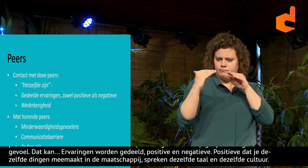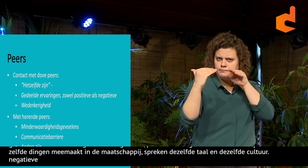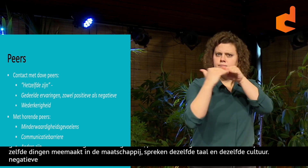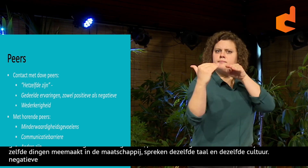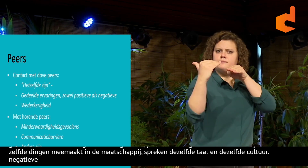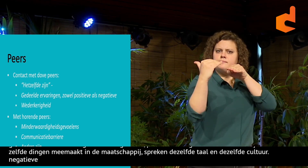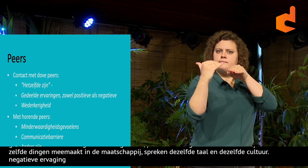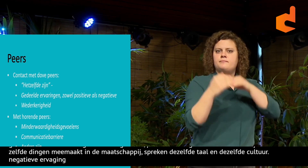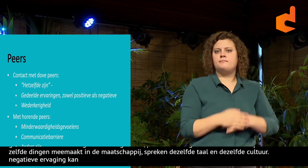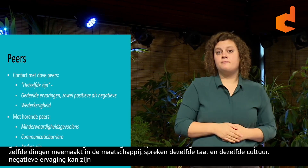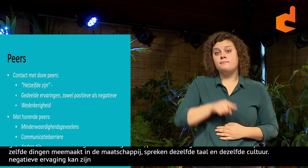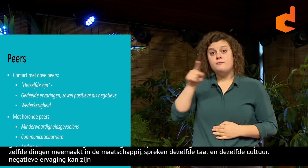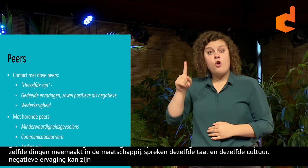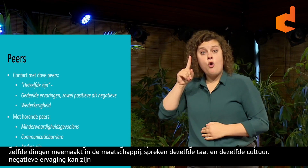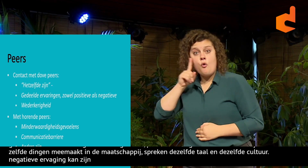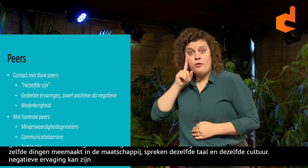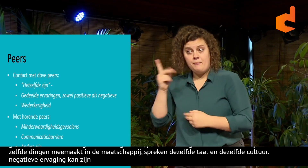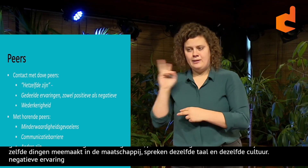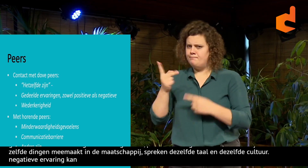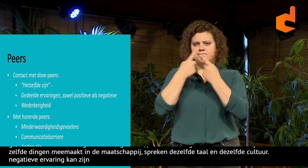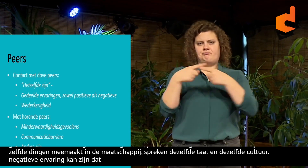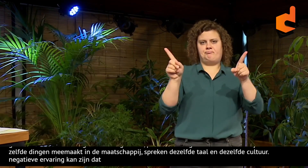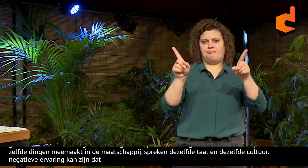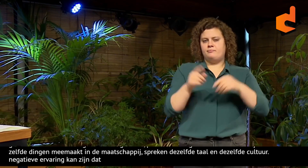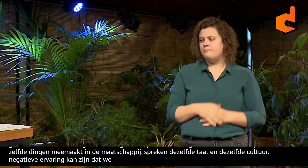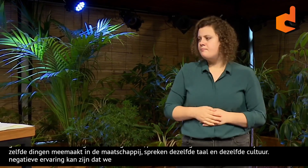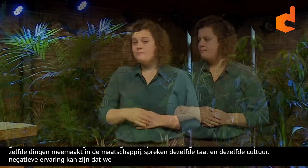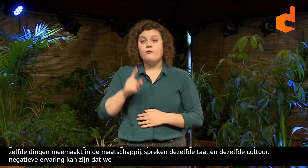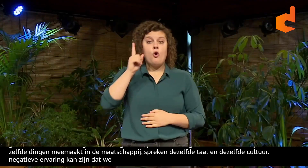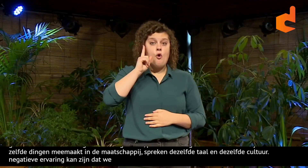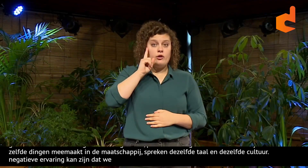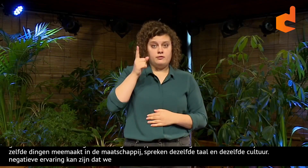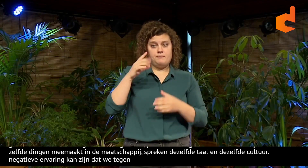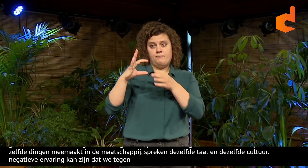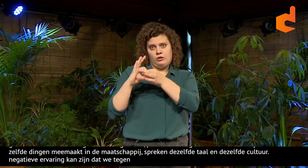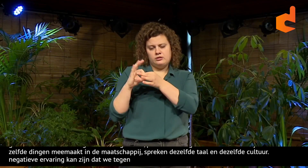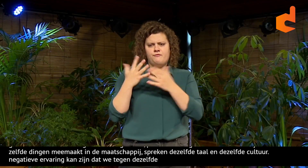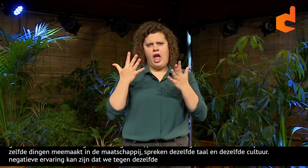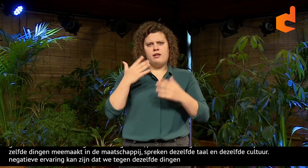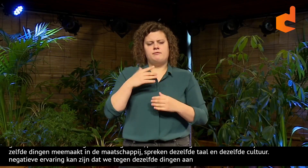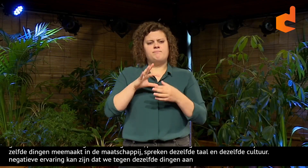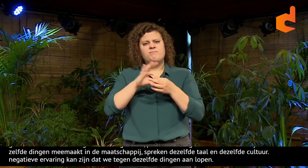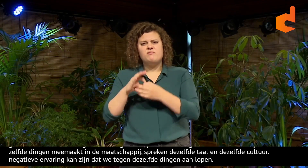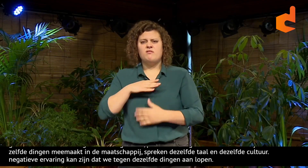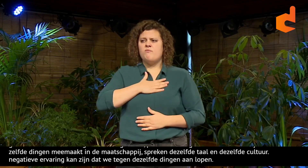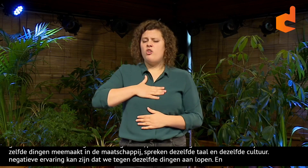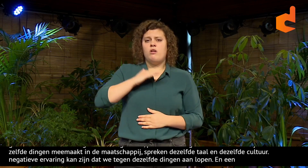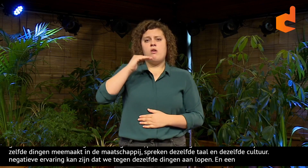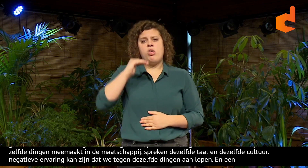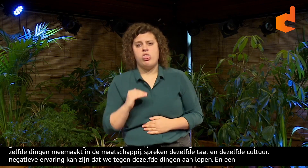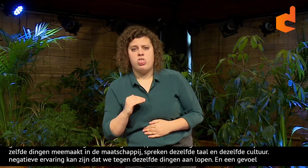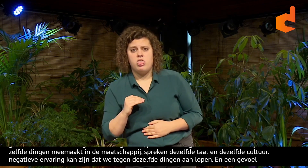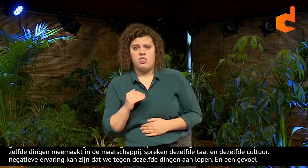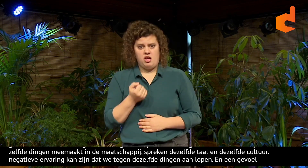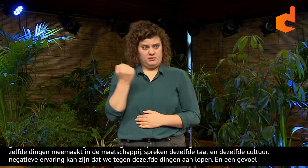En ook het gevoel van verbinding. Als wij allebei dove of slechthorend zijn, hebben wij een gedeelde verantwoordelijkheid voor de communicatie op een gelijkwaardige manier.